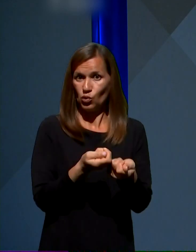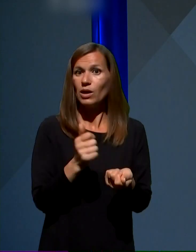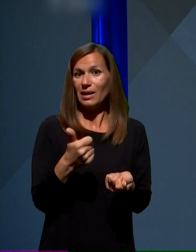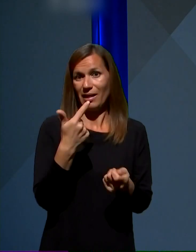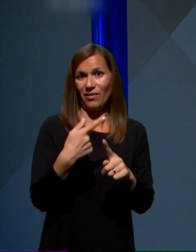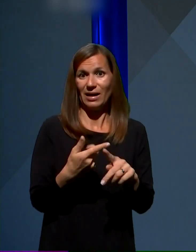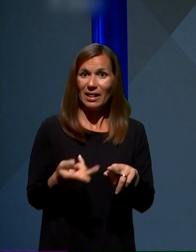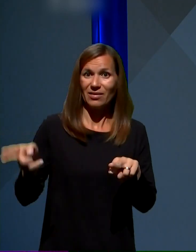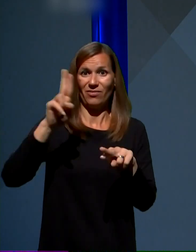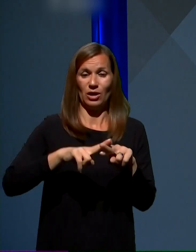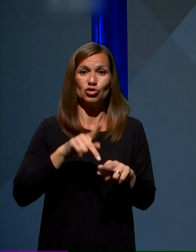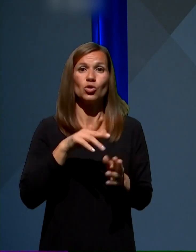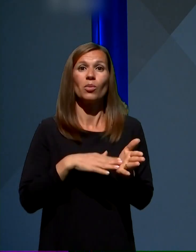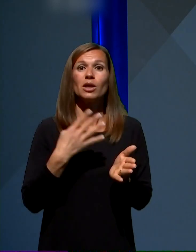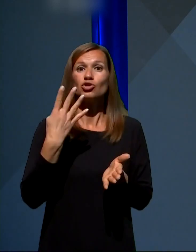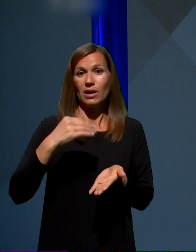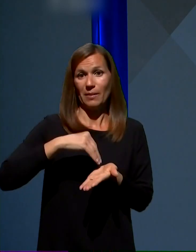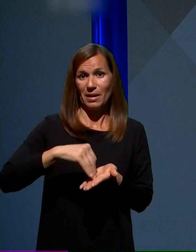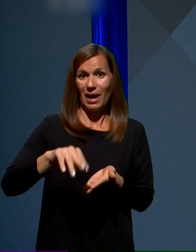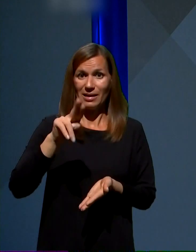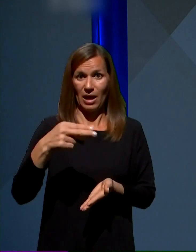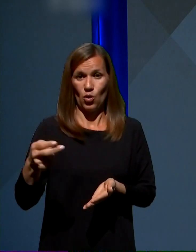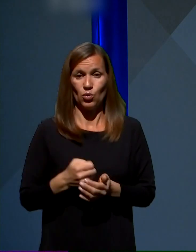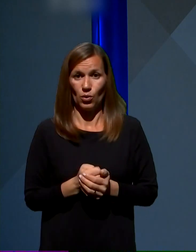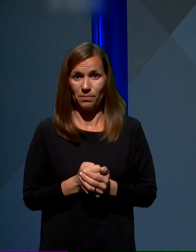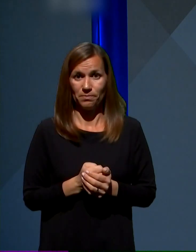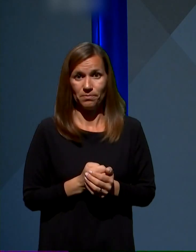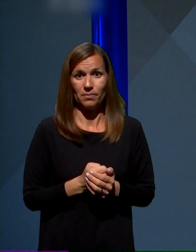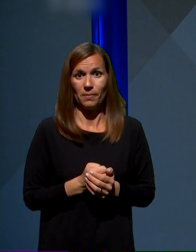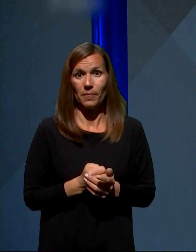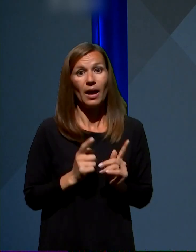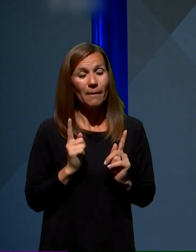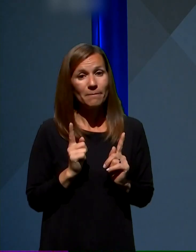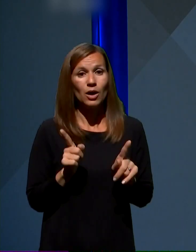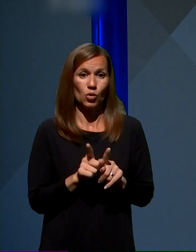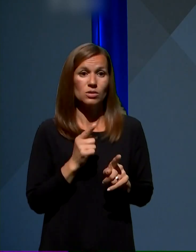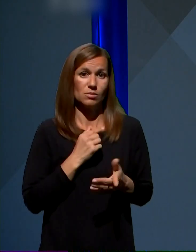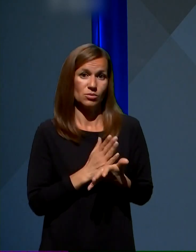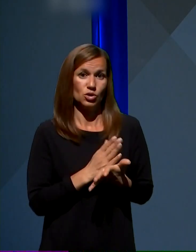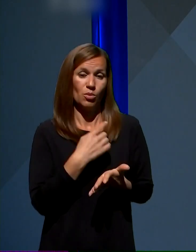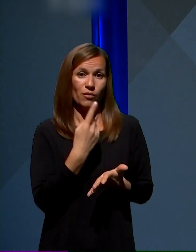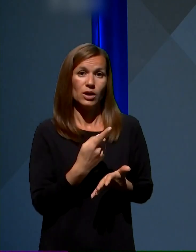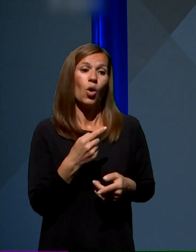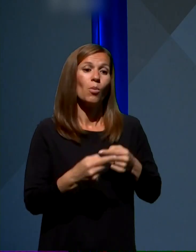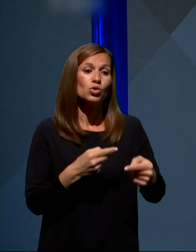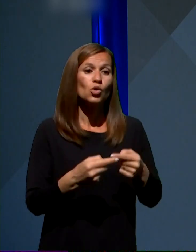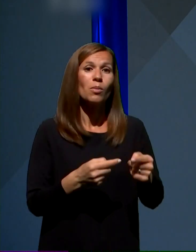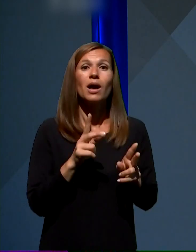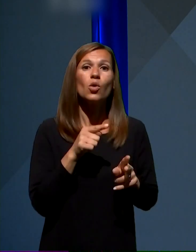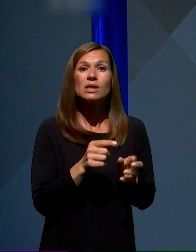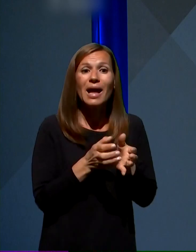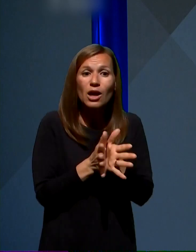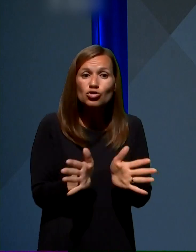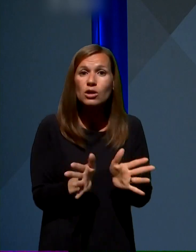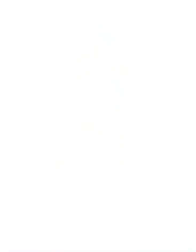4 milijarde evro. Ampak kot rečeno, postopek, kako se ta raširito lahko naredi,